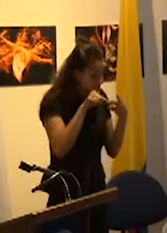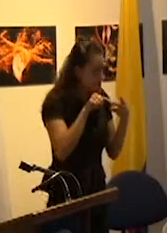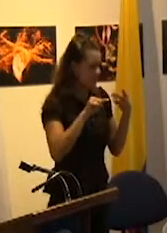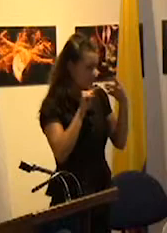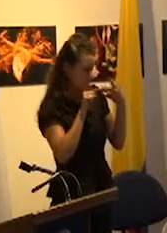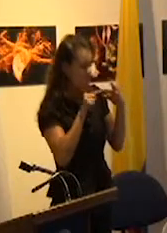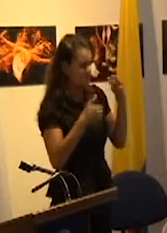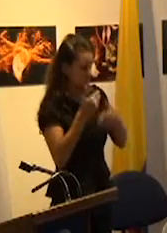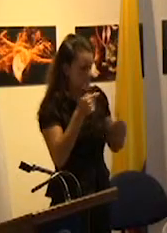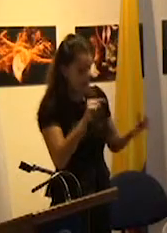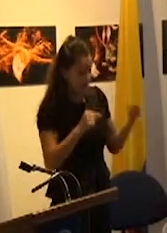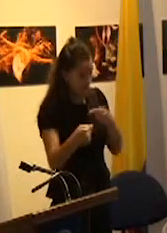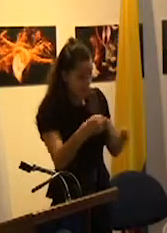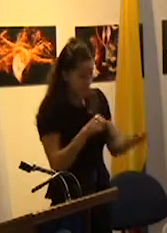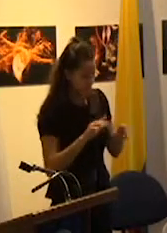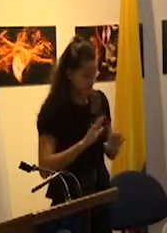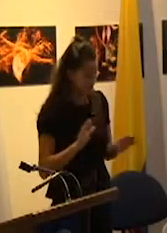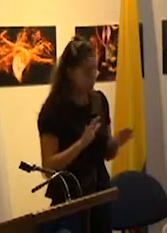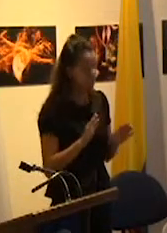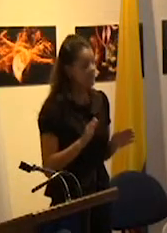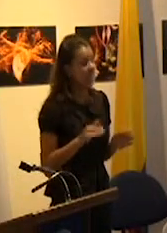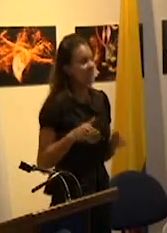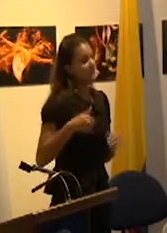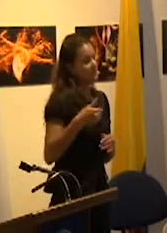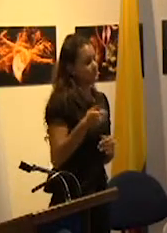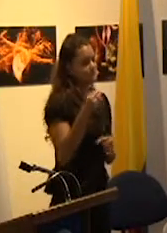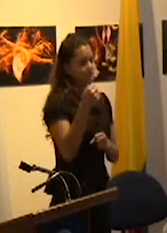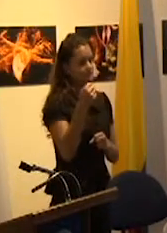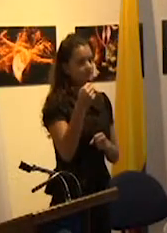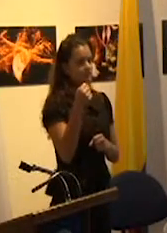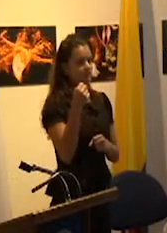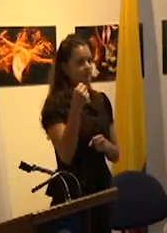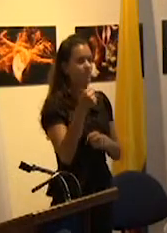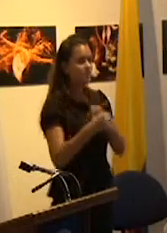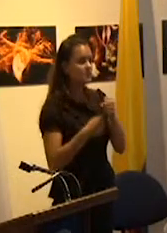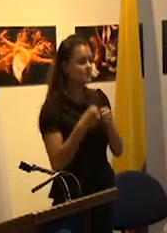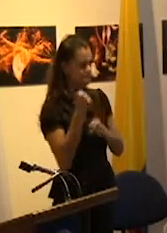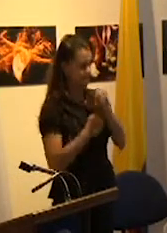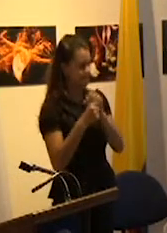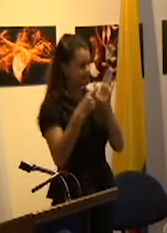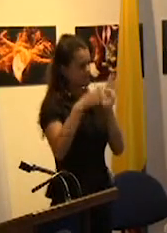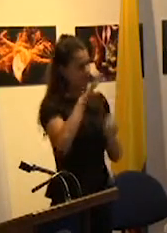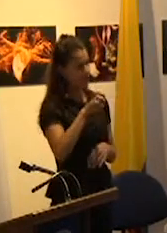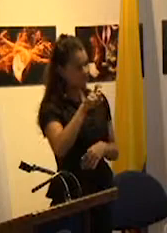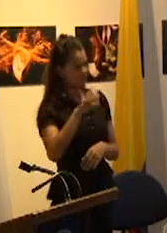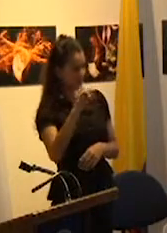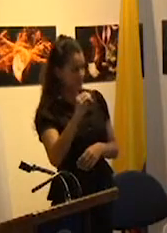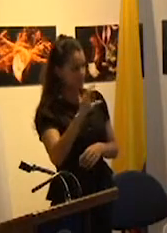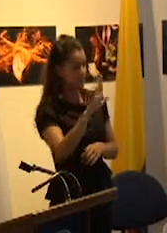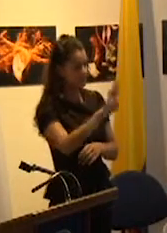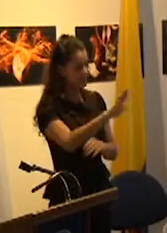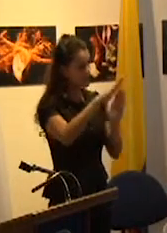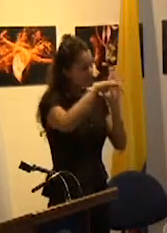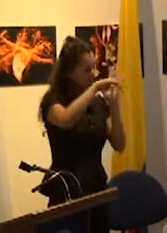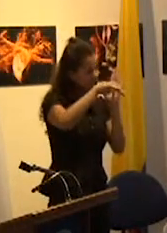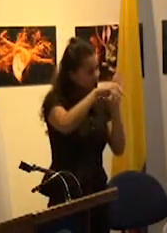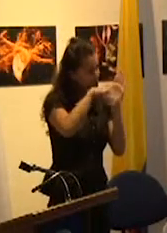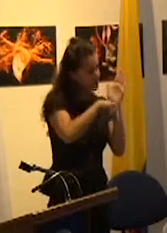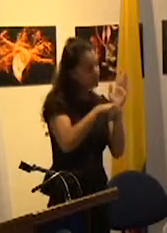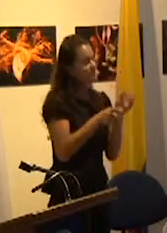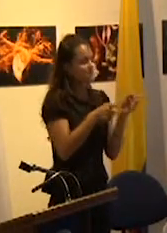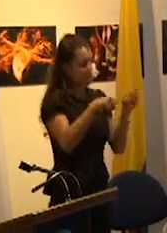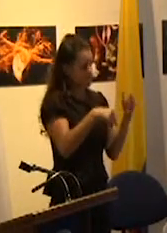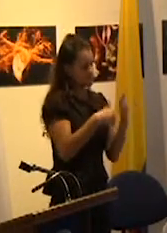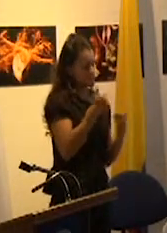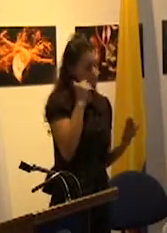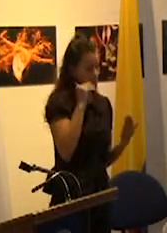discutida también a inicios de los 60 las ciencias sociales comienzan a relacionar estadísticamente